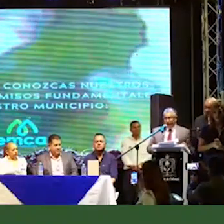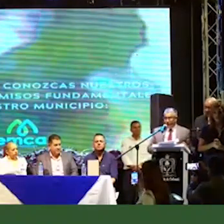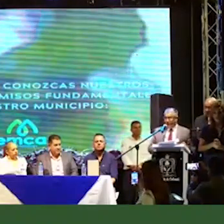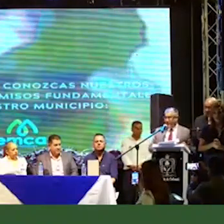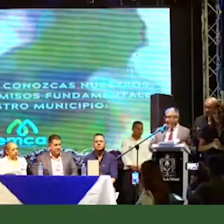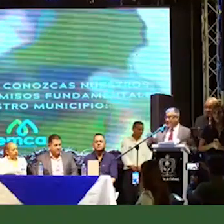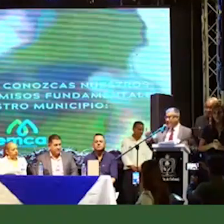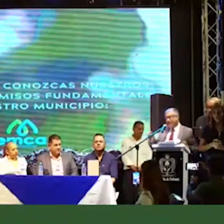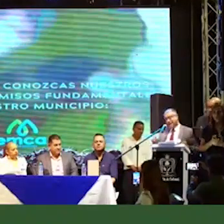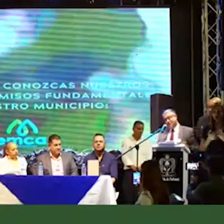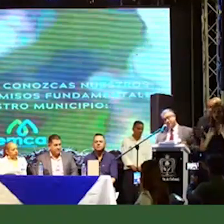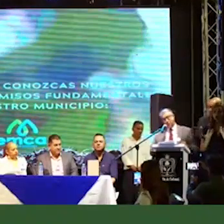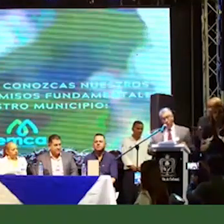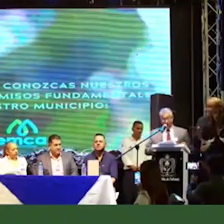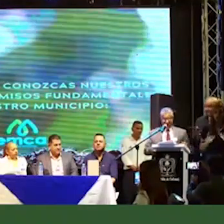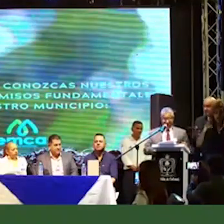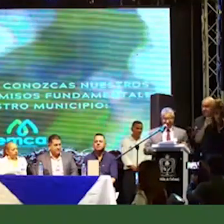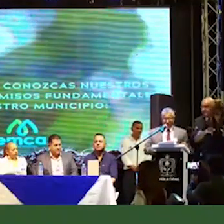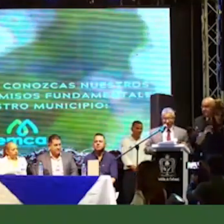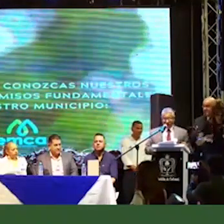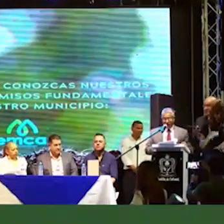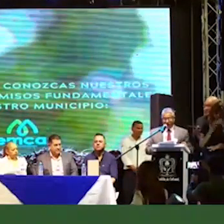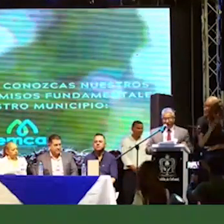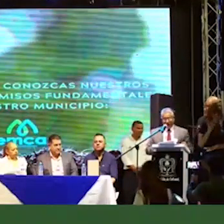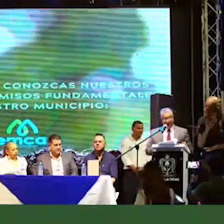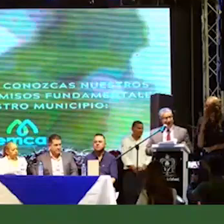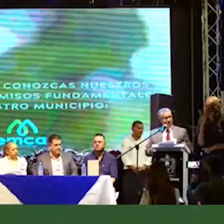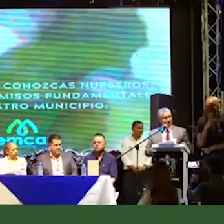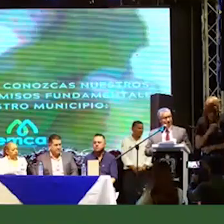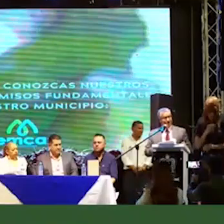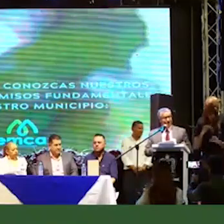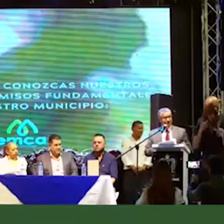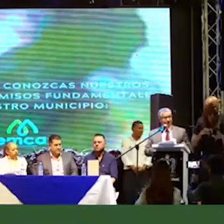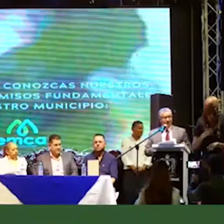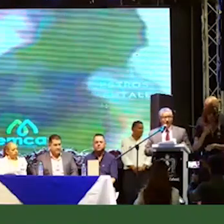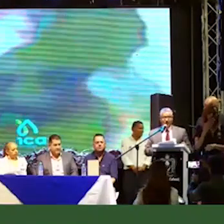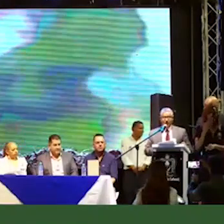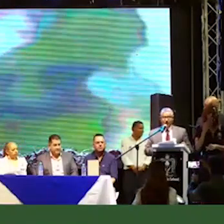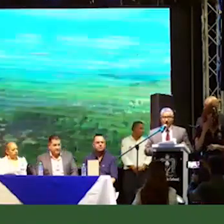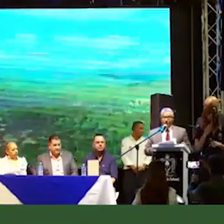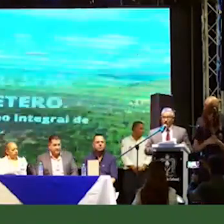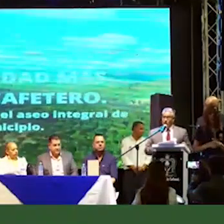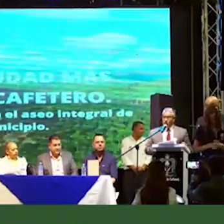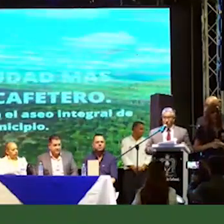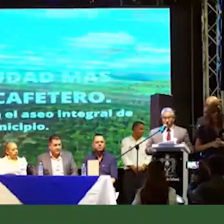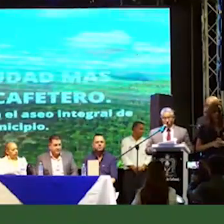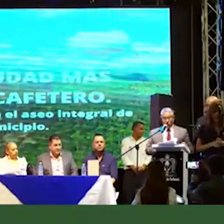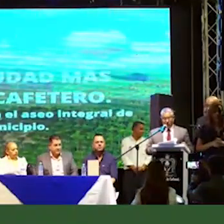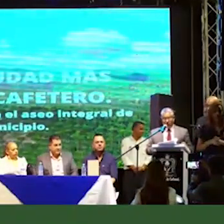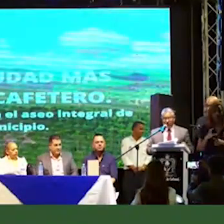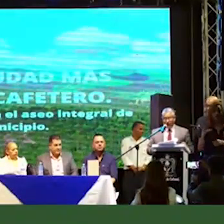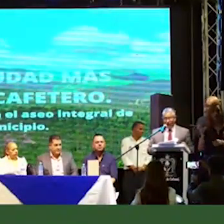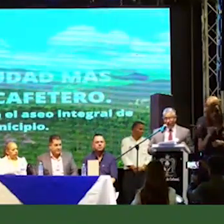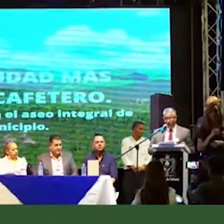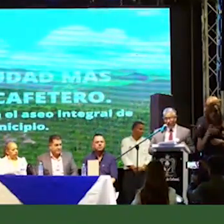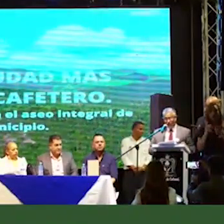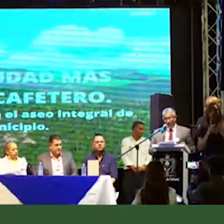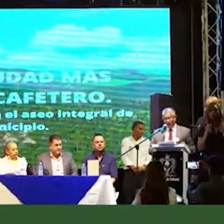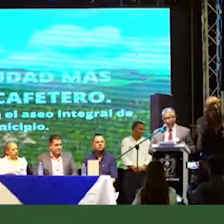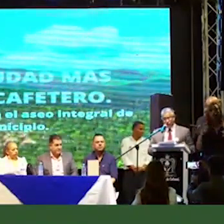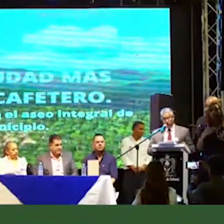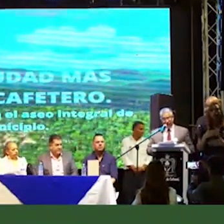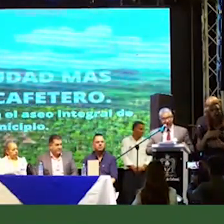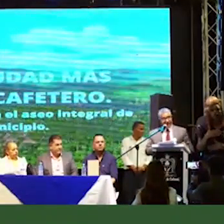En esta tierra encantadora, el municipio de Calarcá, donde todos nosotros respiramos